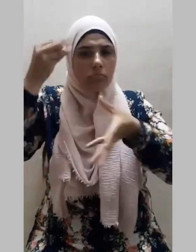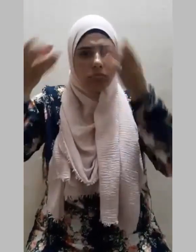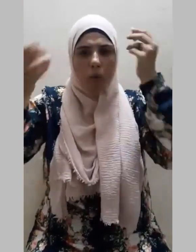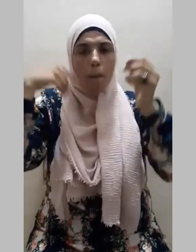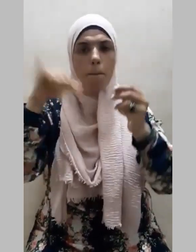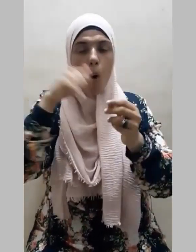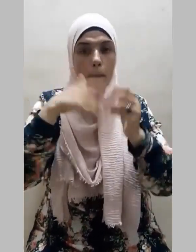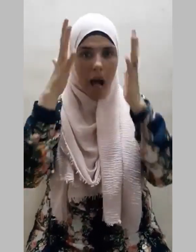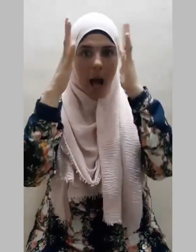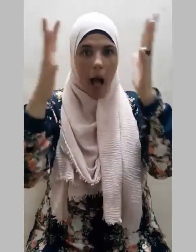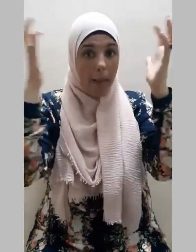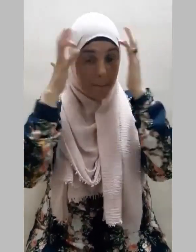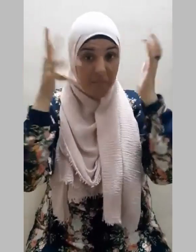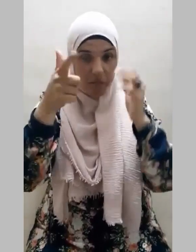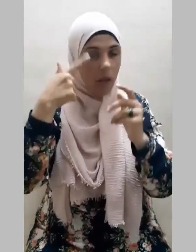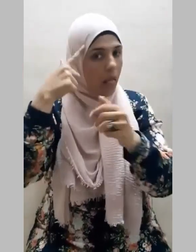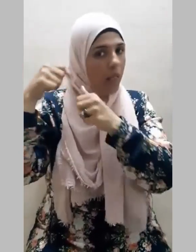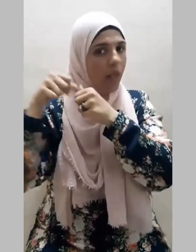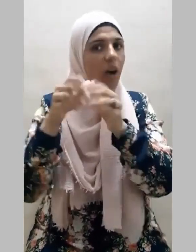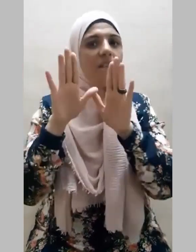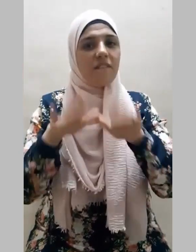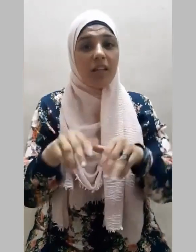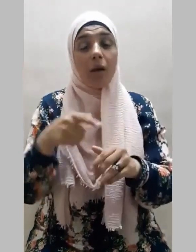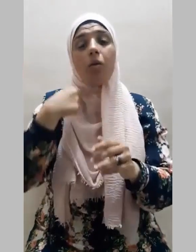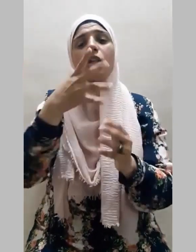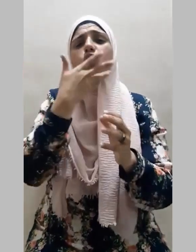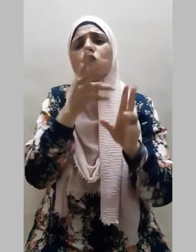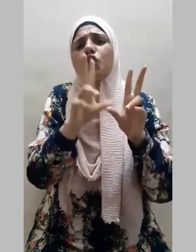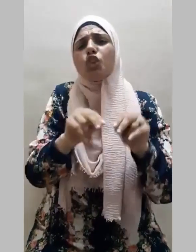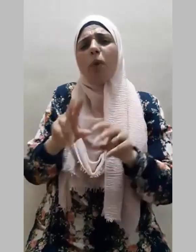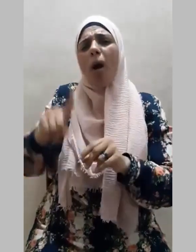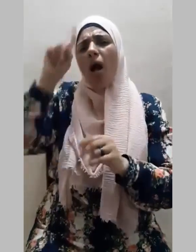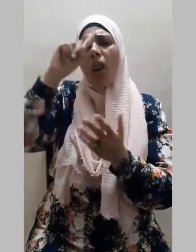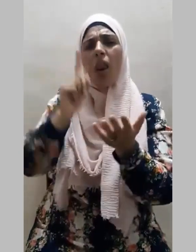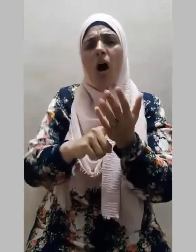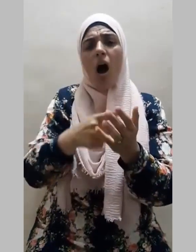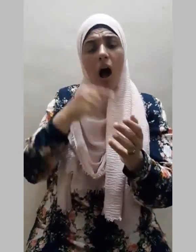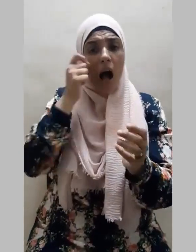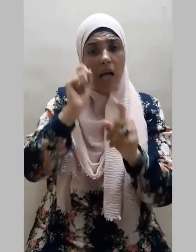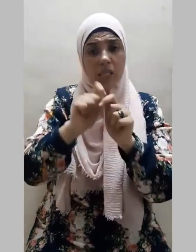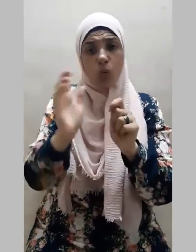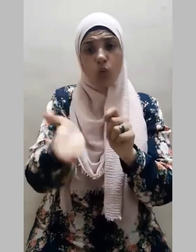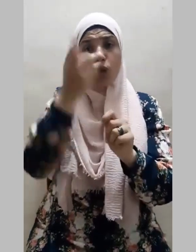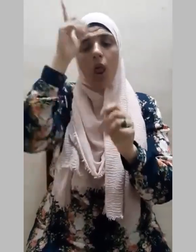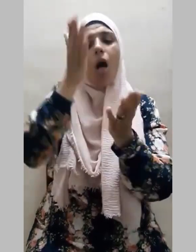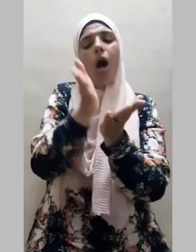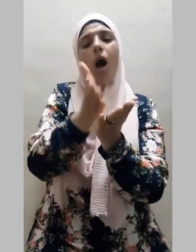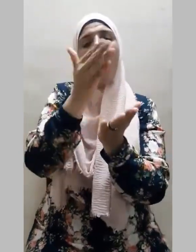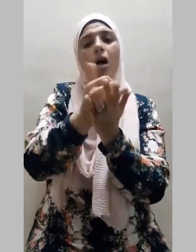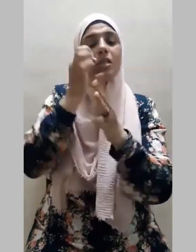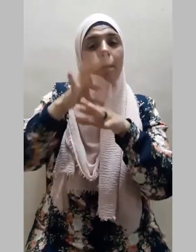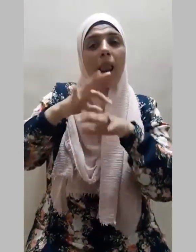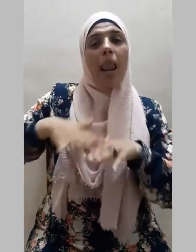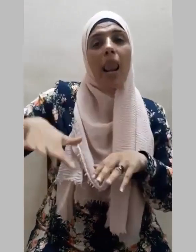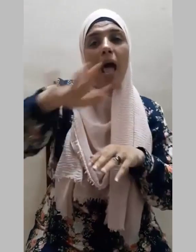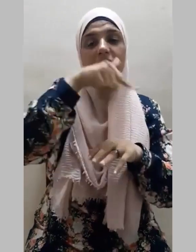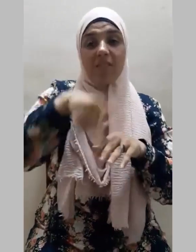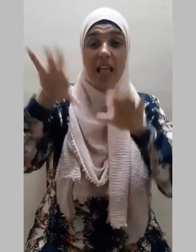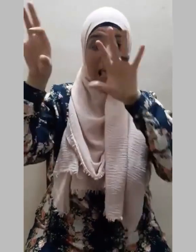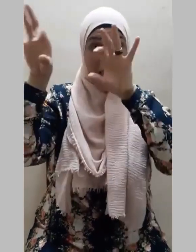الألباب فكأن الله عز وجل قسم الناس في هذه الآية إلى